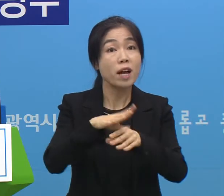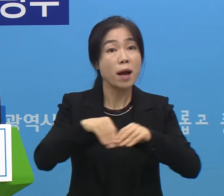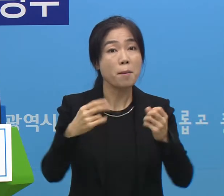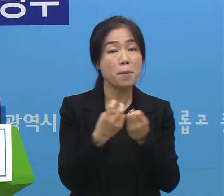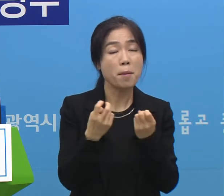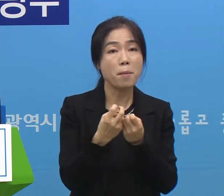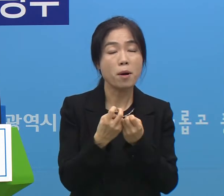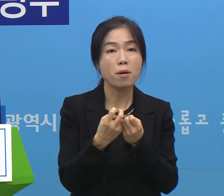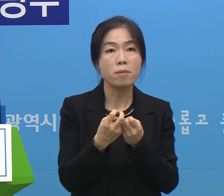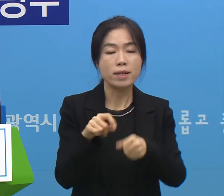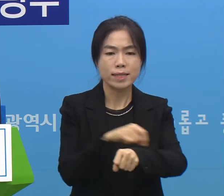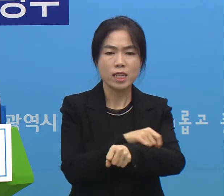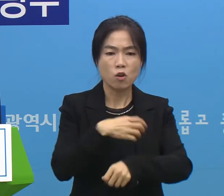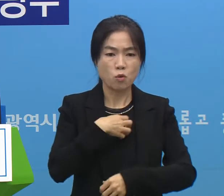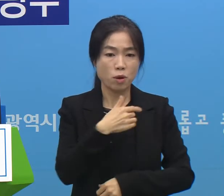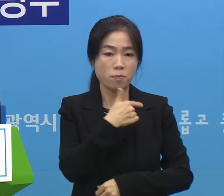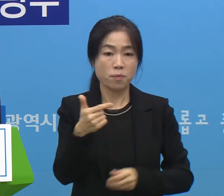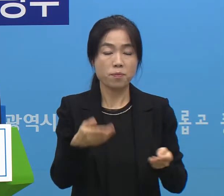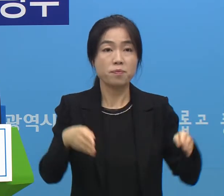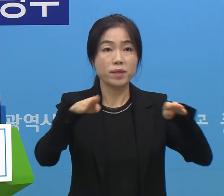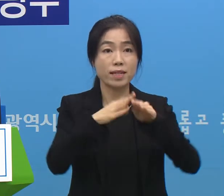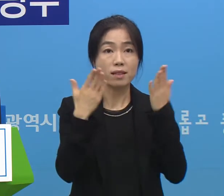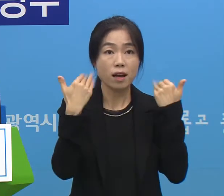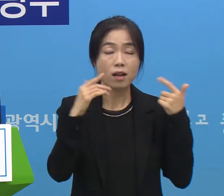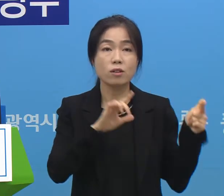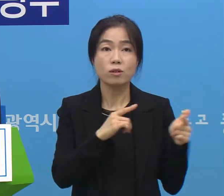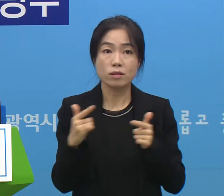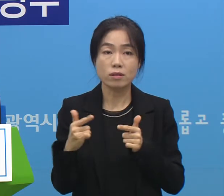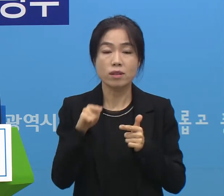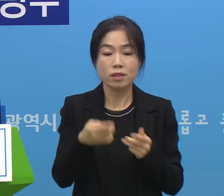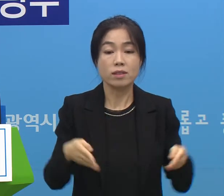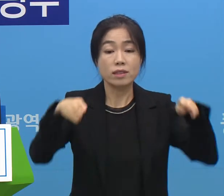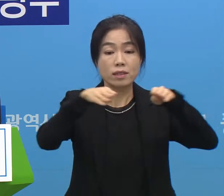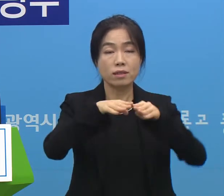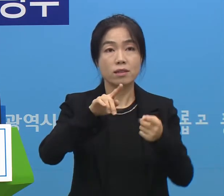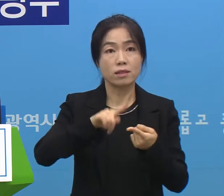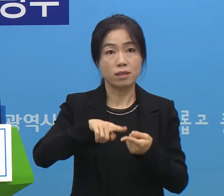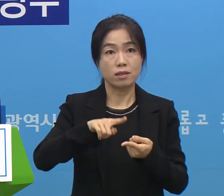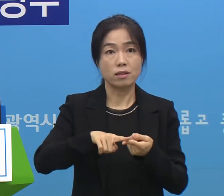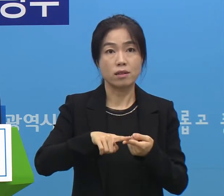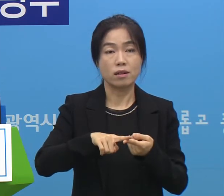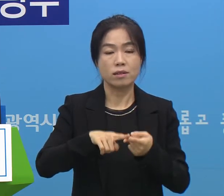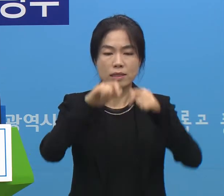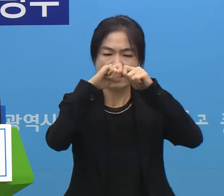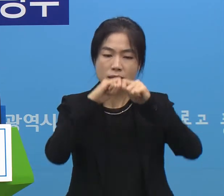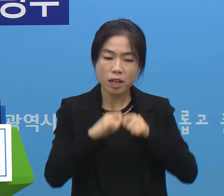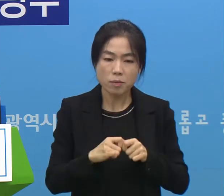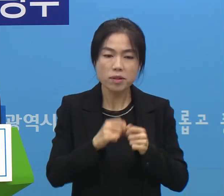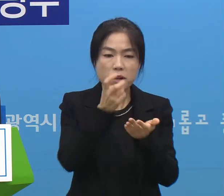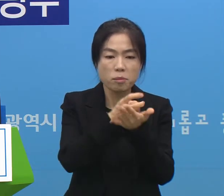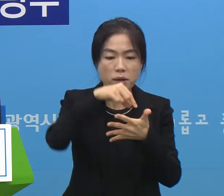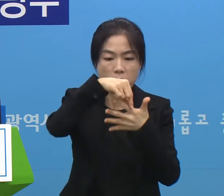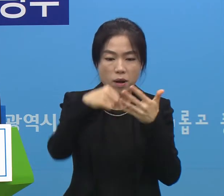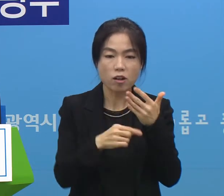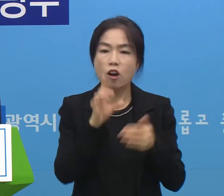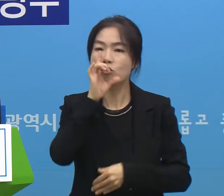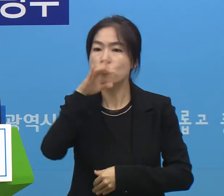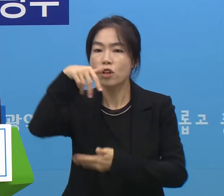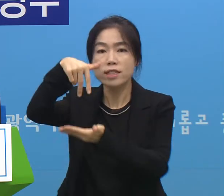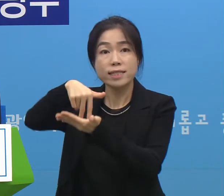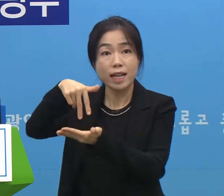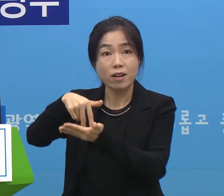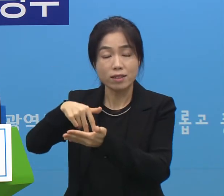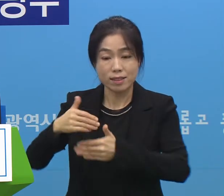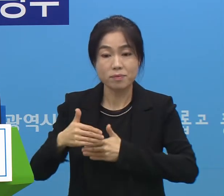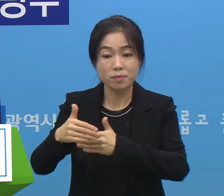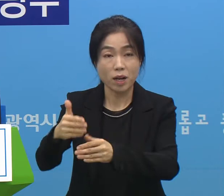저희들 특히 고위험시설이라든가 학교 등 또 이런 시설들에 대해서도 세부적인 지침들이 중앙 차원에서 진행이 되고